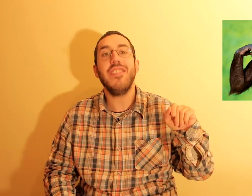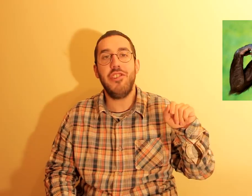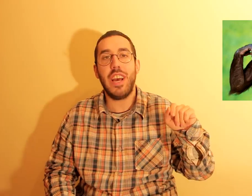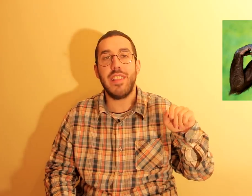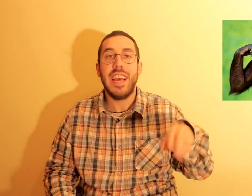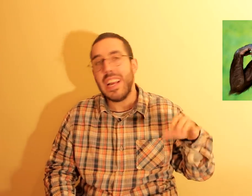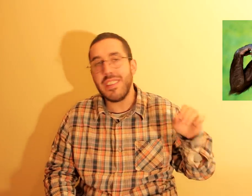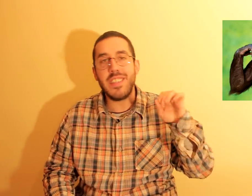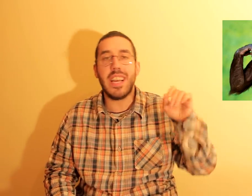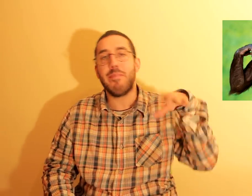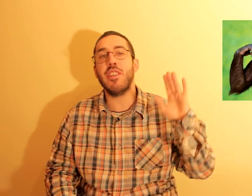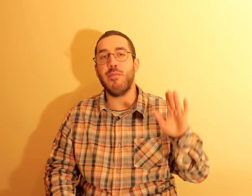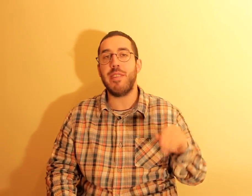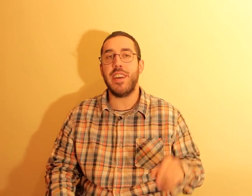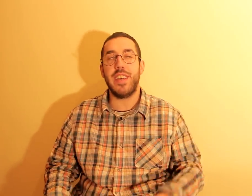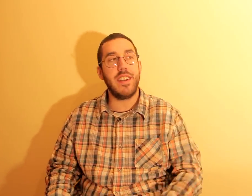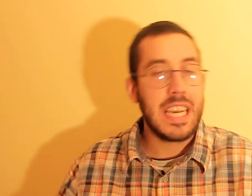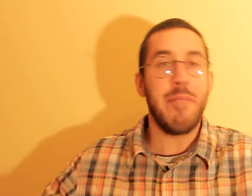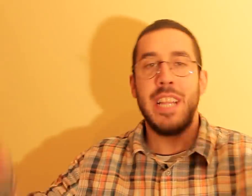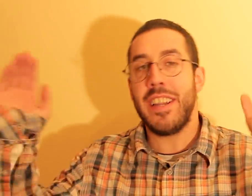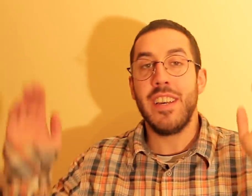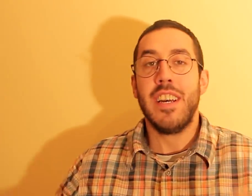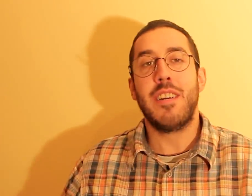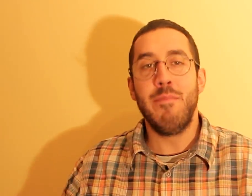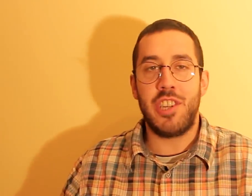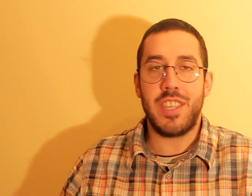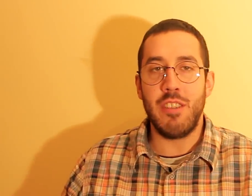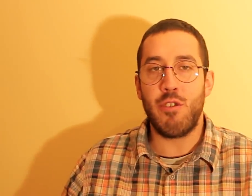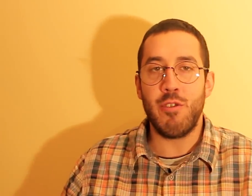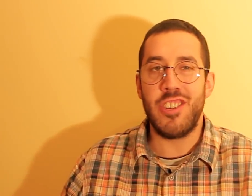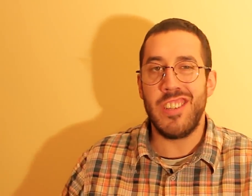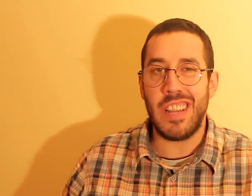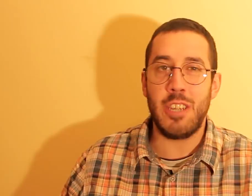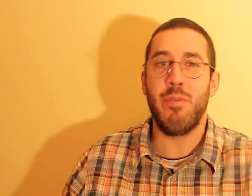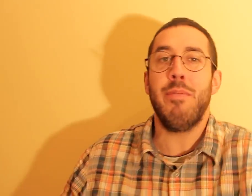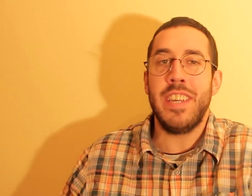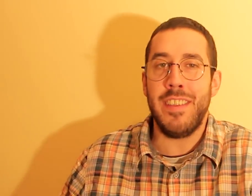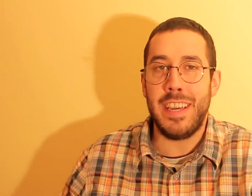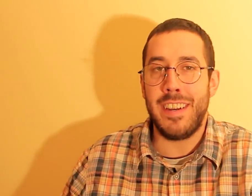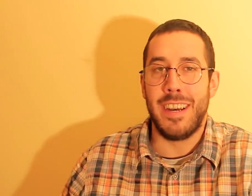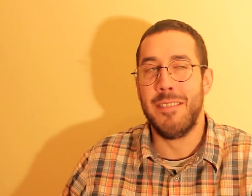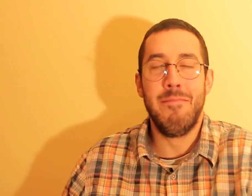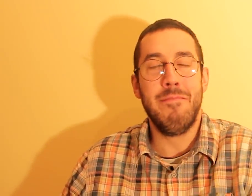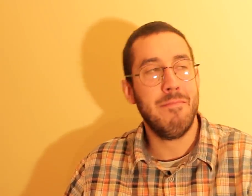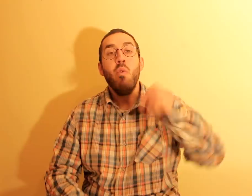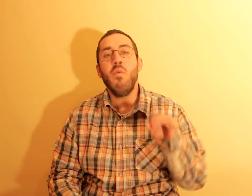lixada! Ela disse que era apenas uma brincadeira. Quem me dera que mexessem nos meus genitais por brincadeira? Um